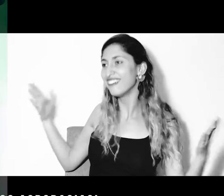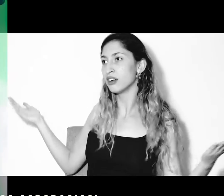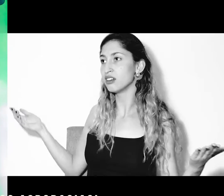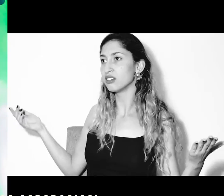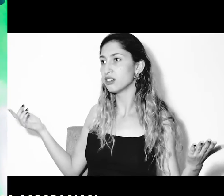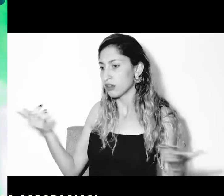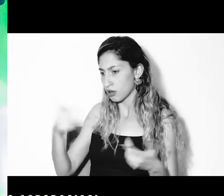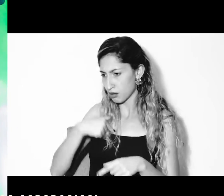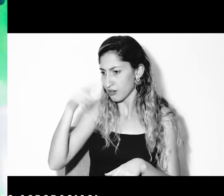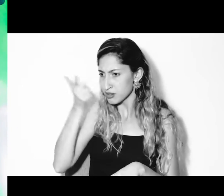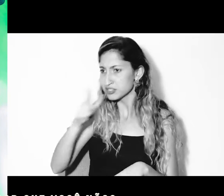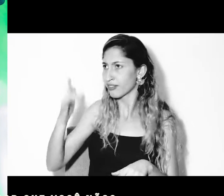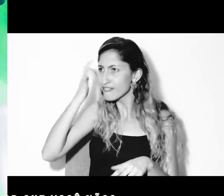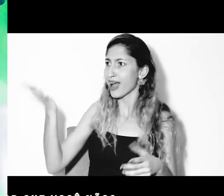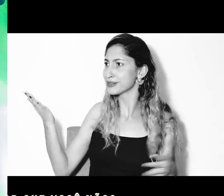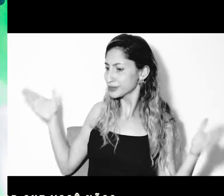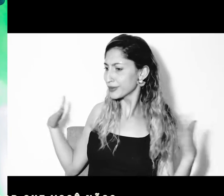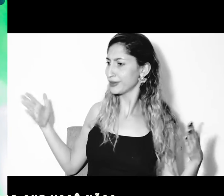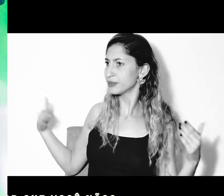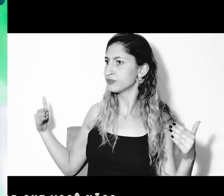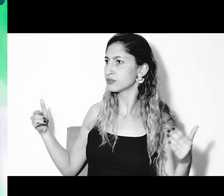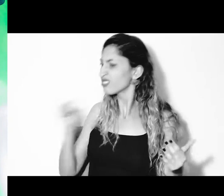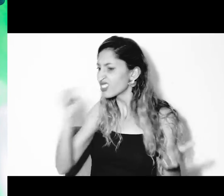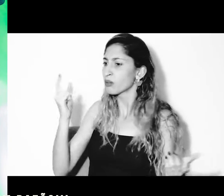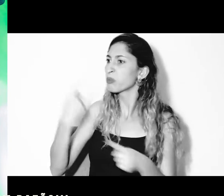acrobacias. Diga, por que você não?